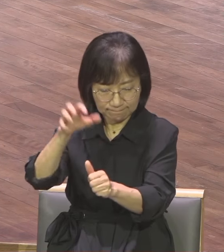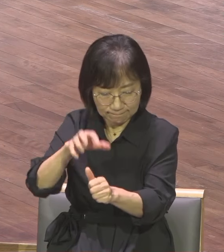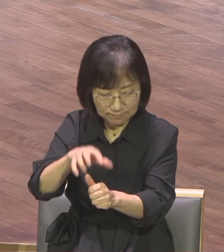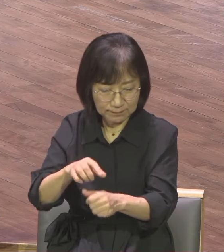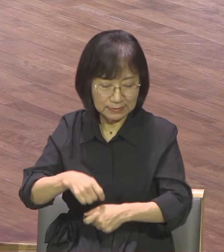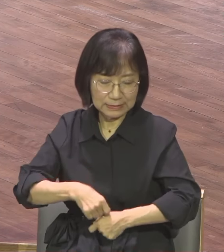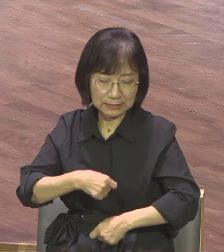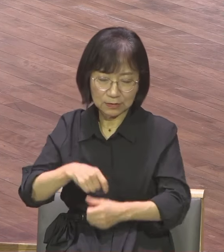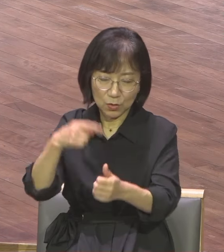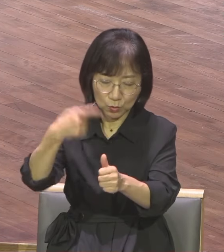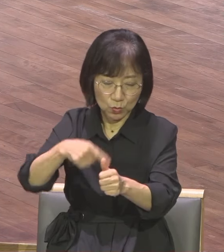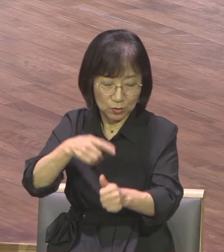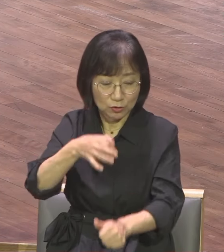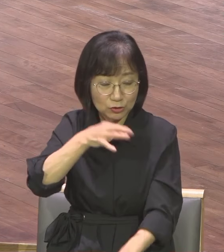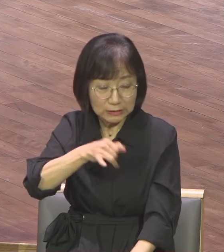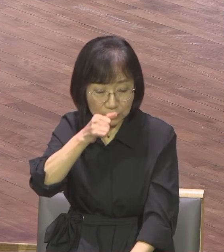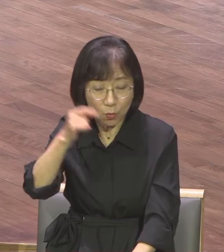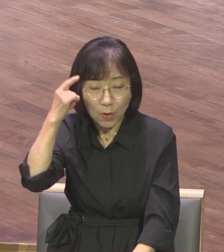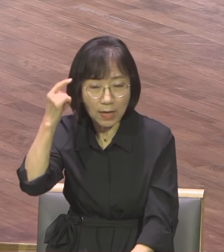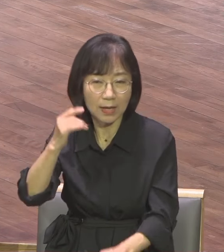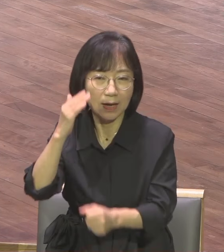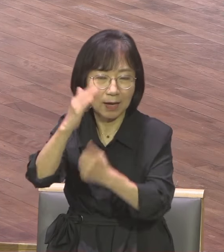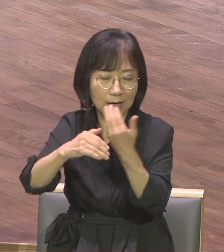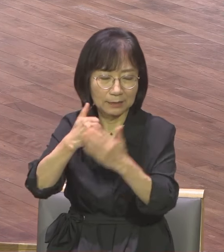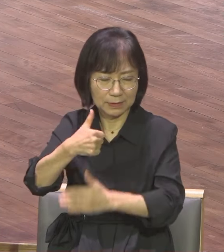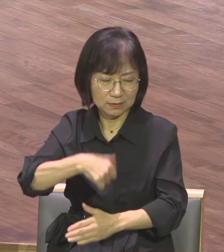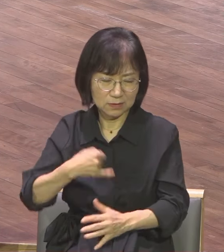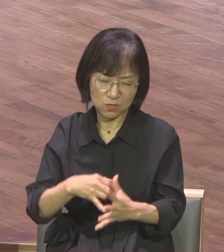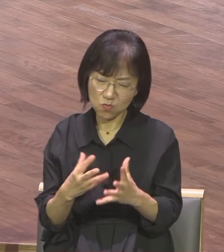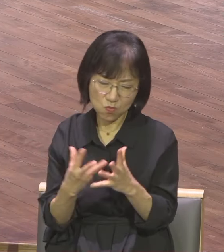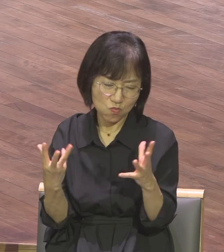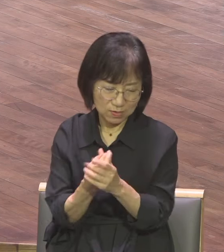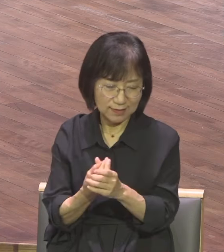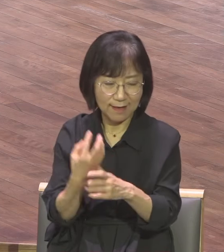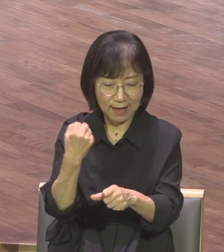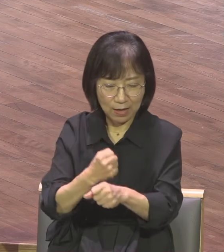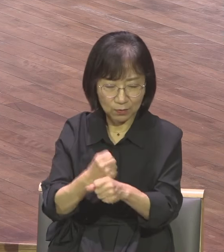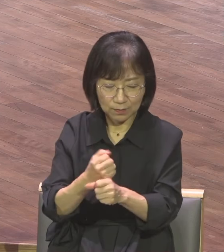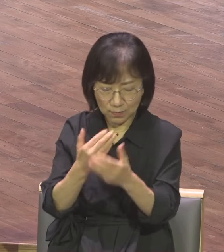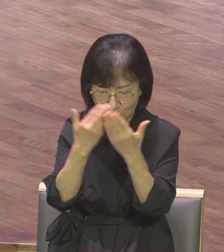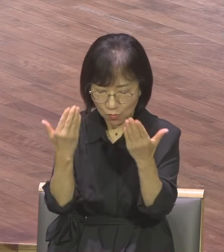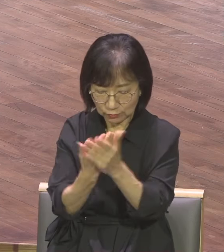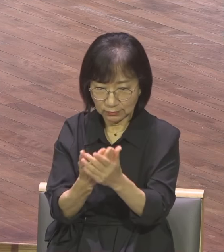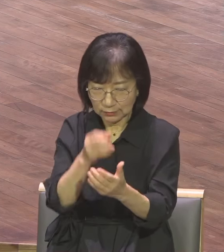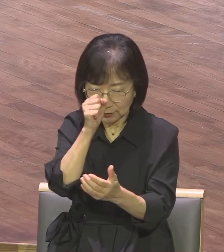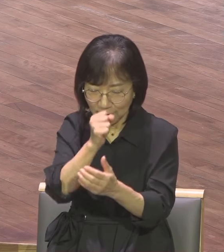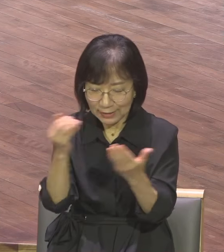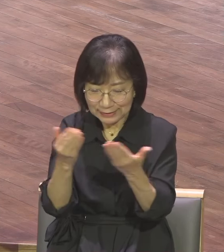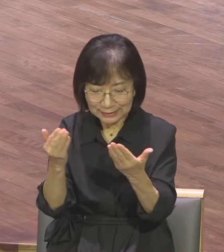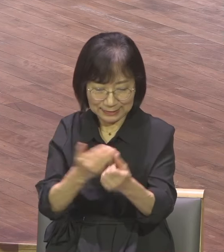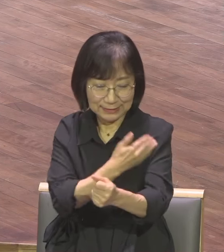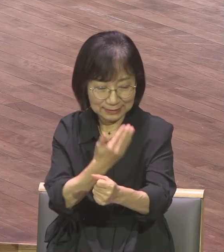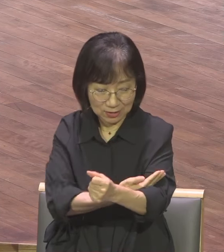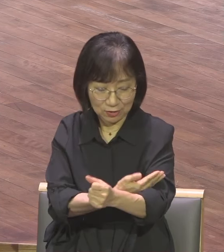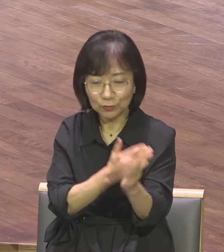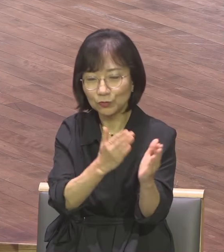이는 하나님의 사람으로 온전하게 하며 모든 선한 일을 행할 능력을 갖추게 하려 합니다 이 디모데우서는